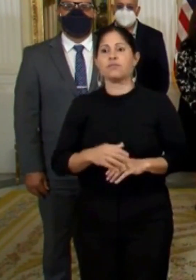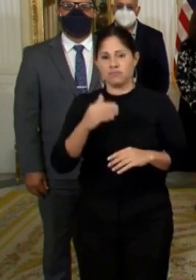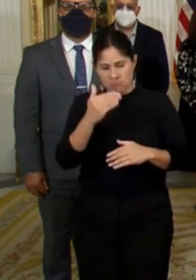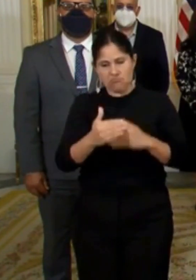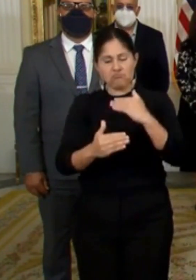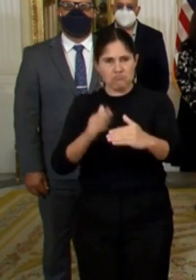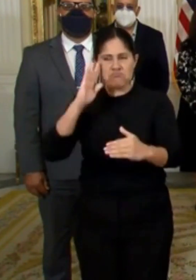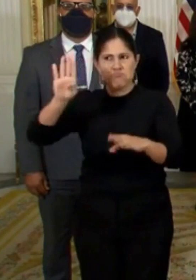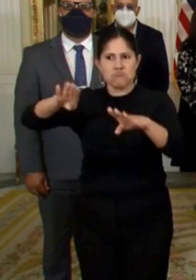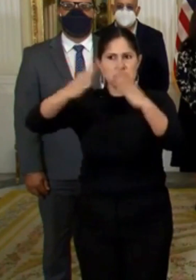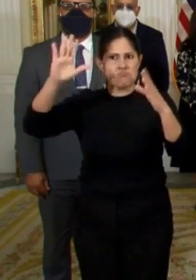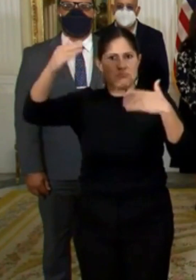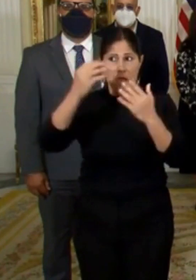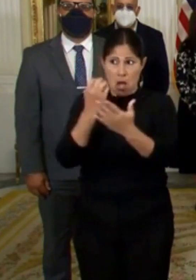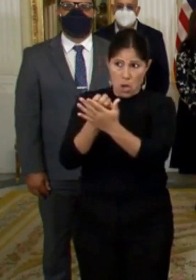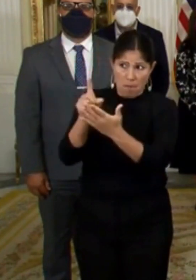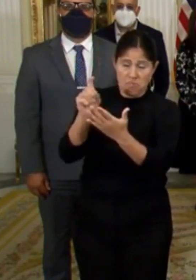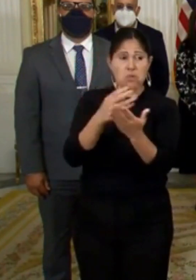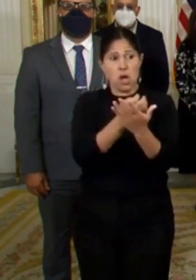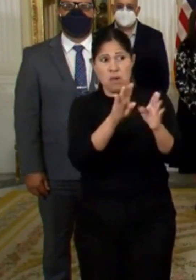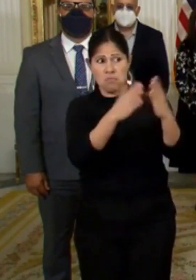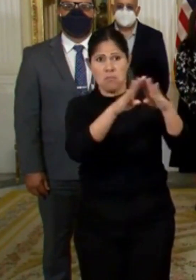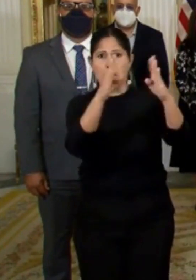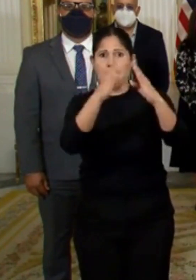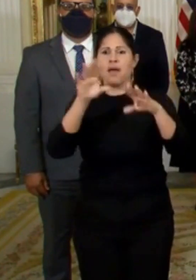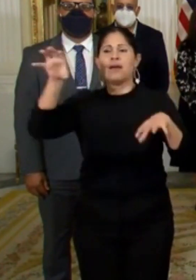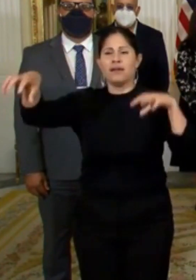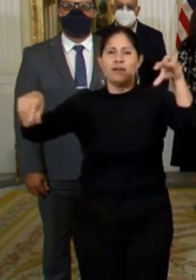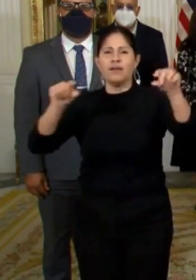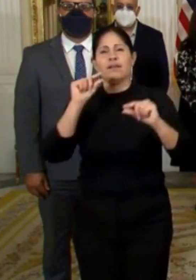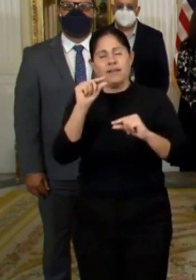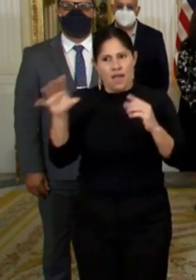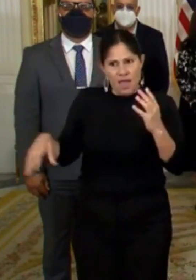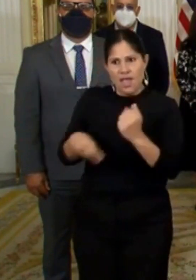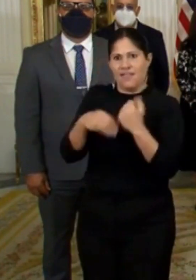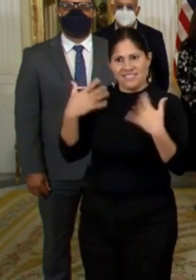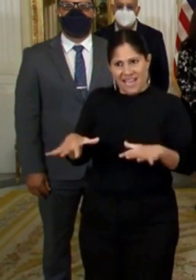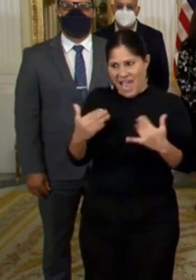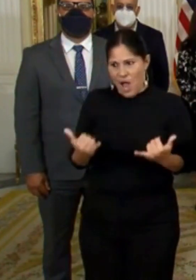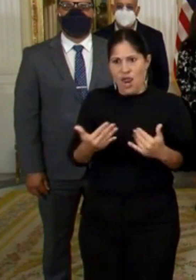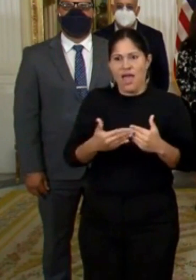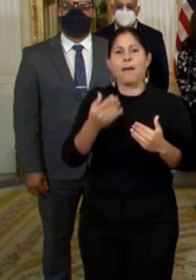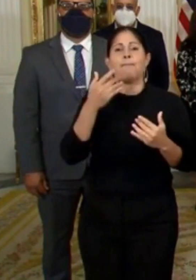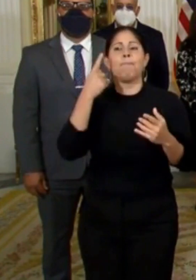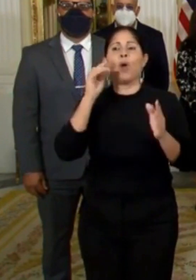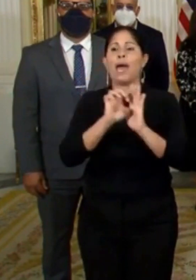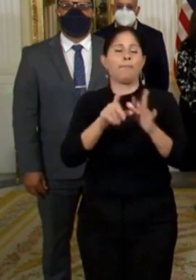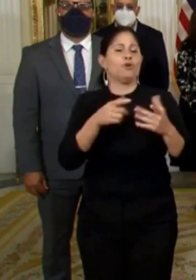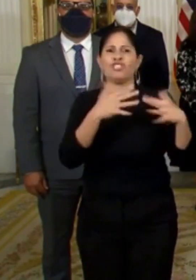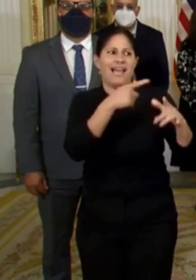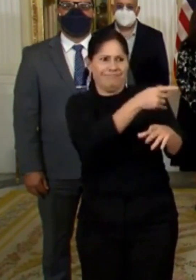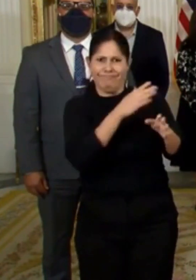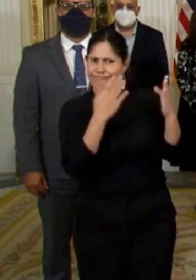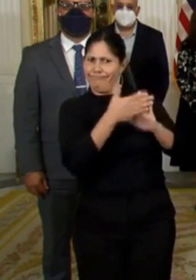económicas antes mencionadas, en suma a las otras áreas que ya estaban operando, como supermercados, farmacias y